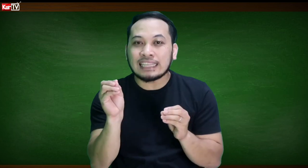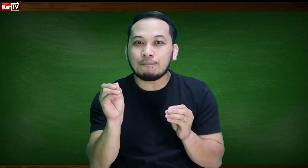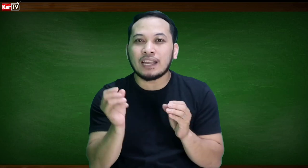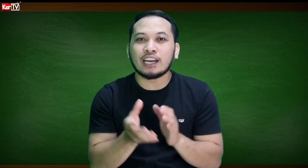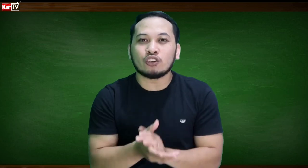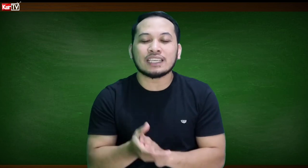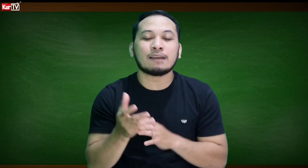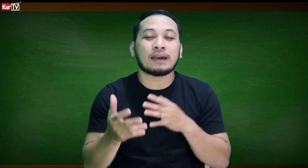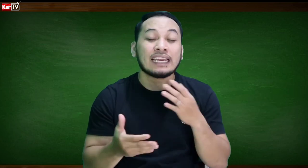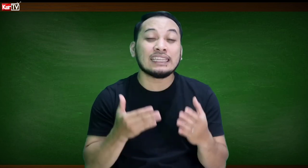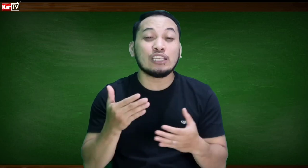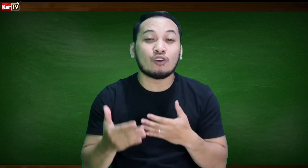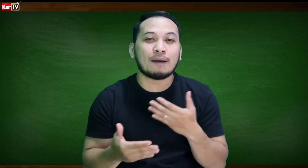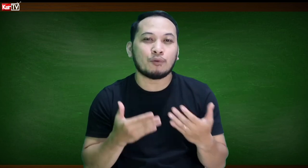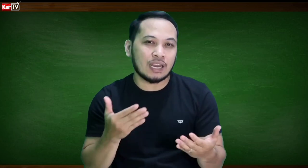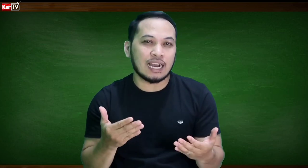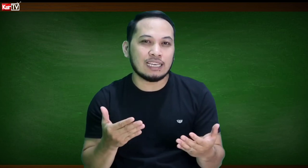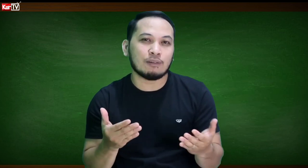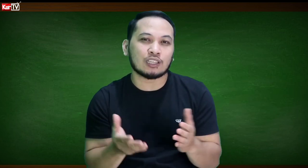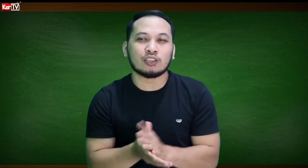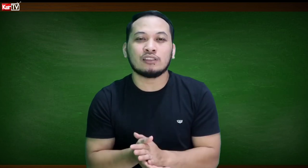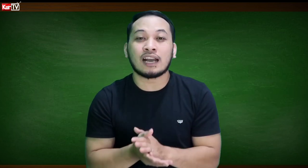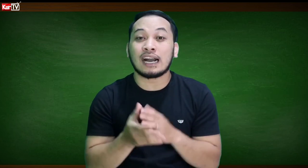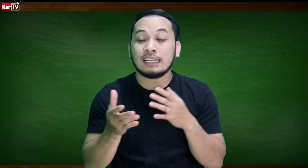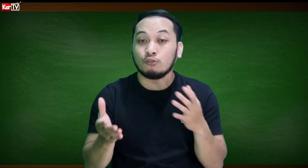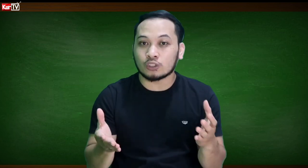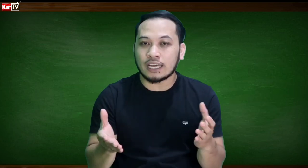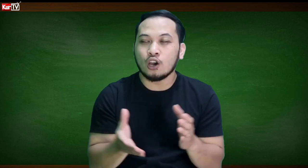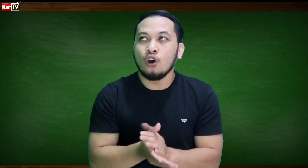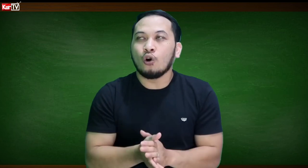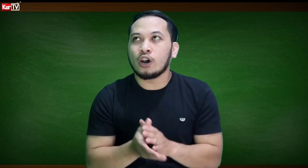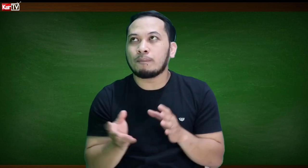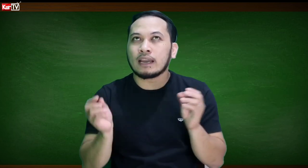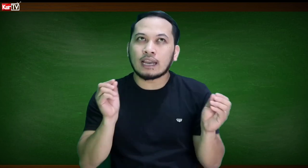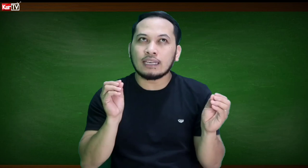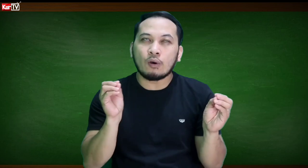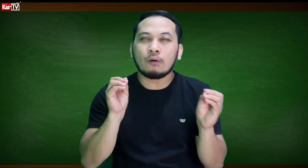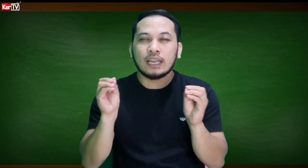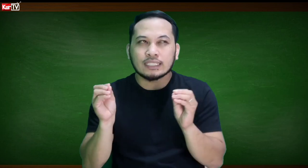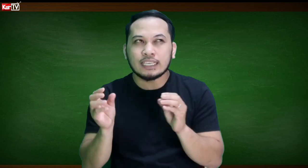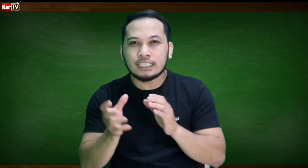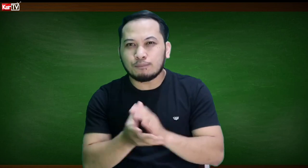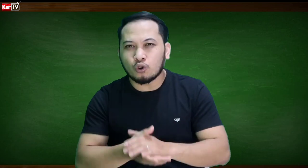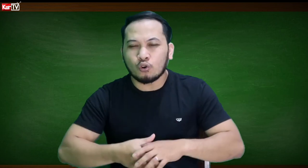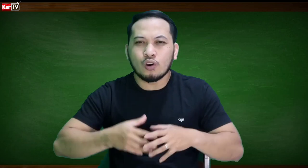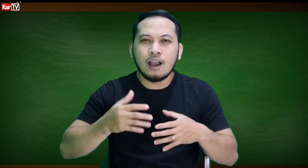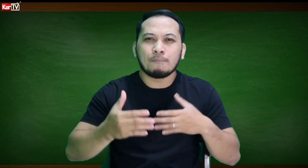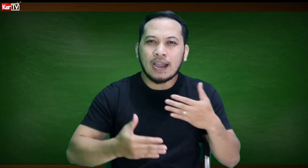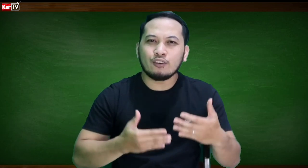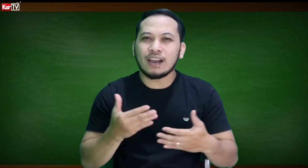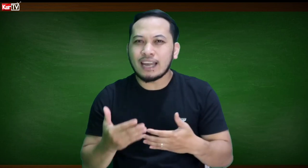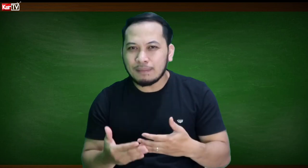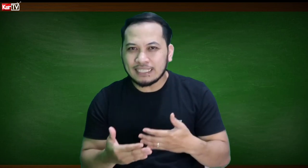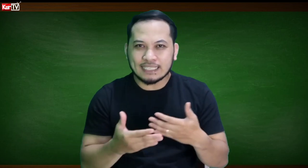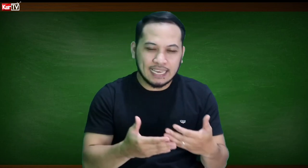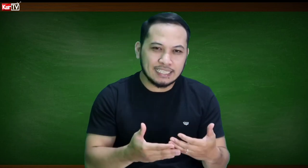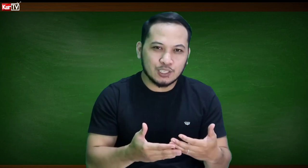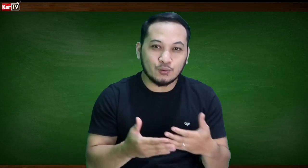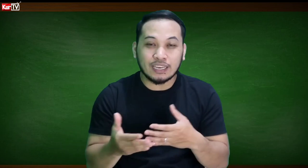pitik na gano'n kasi para hindi nyo nga po nakakalimutan. Or pagka nawawala sa isip nyo kung paano nga namin isesenyas yung